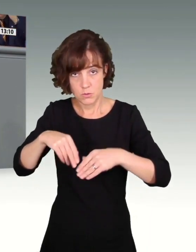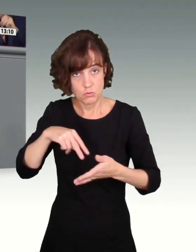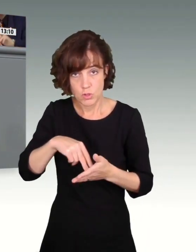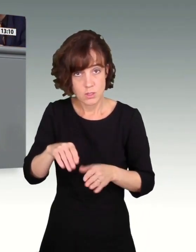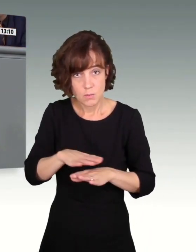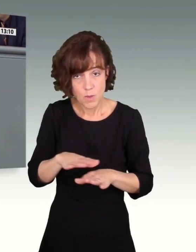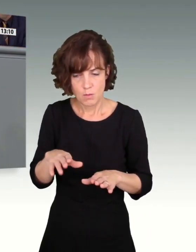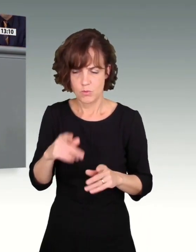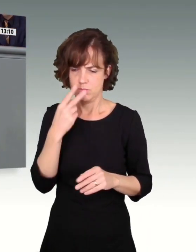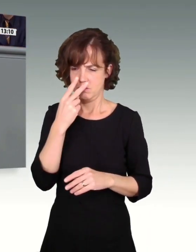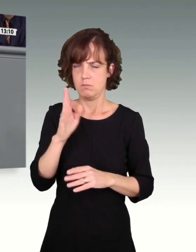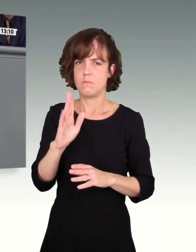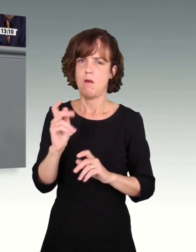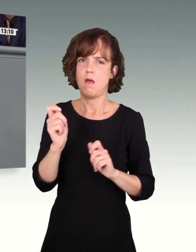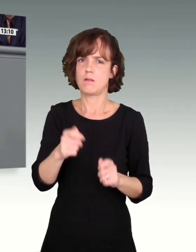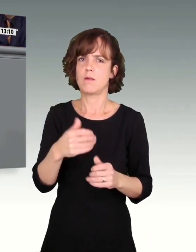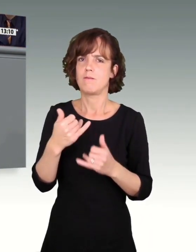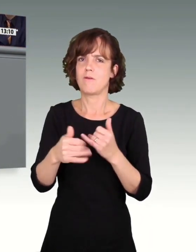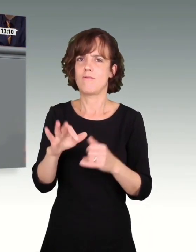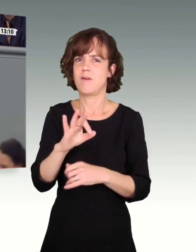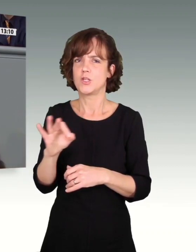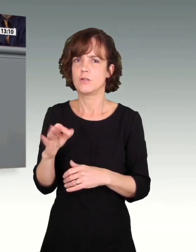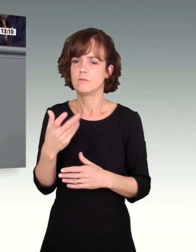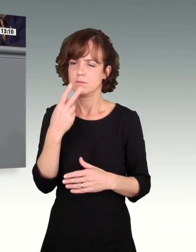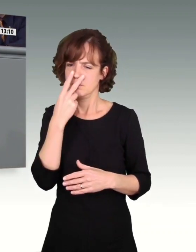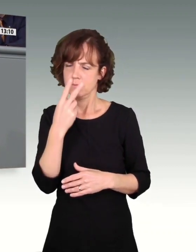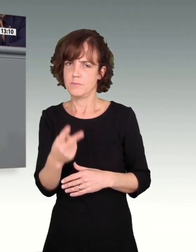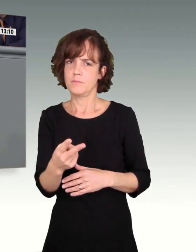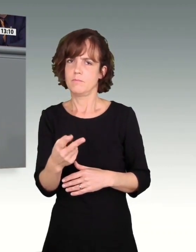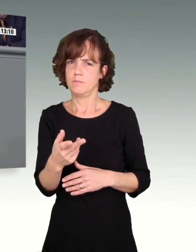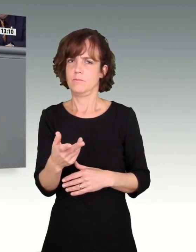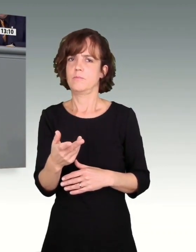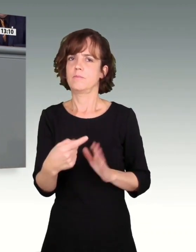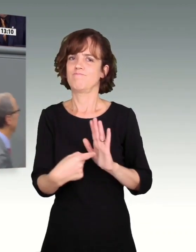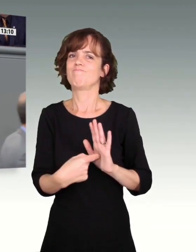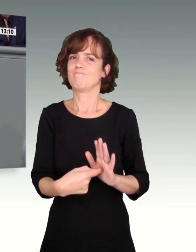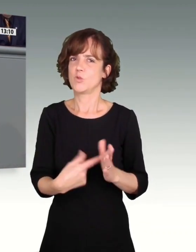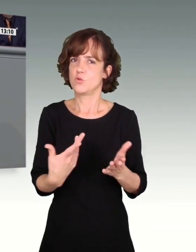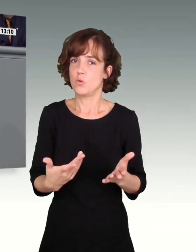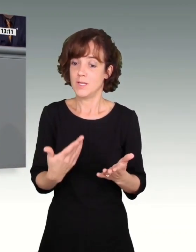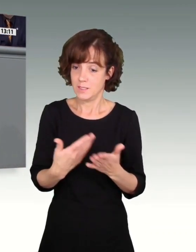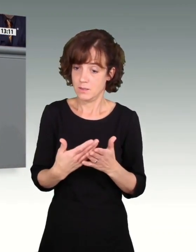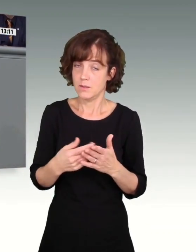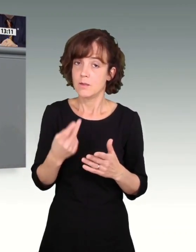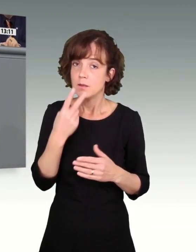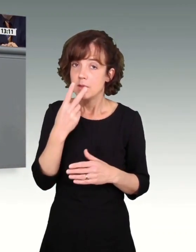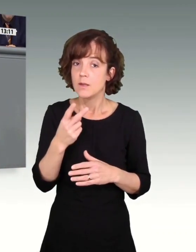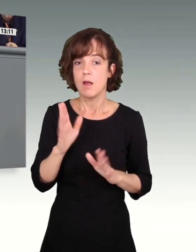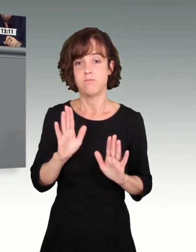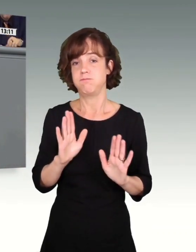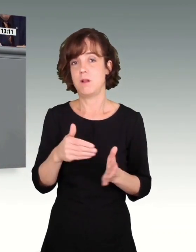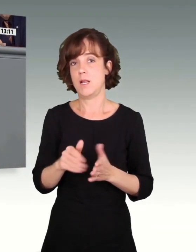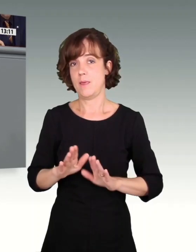Ihr Antrag, Frau Ferschl, sehr deutlich darauf hin. Und das lehnen wir ausdrücklich ab.